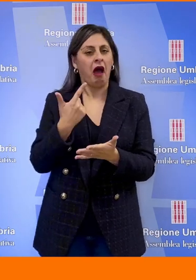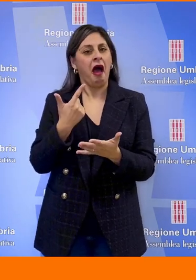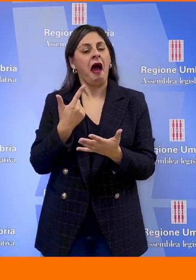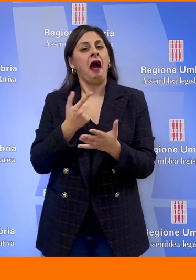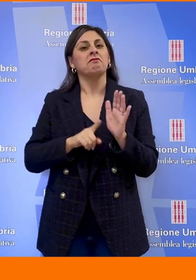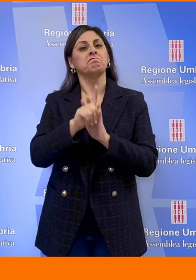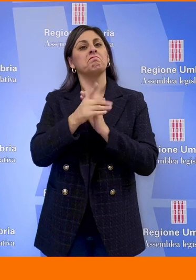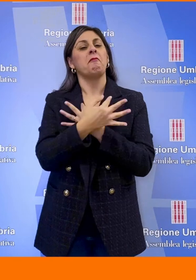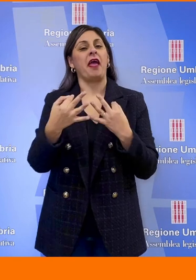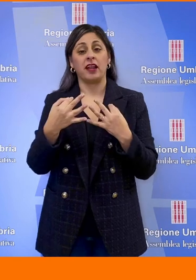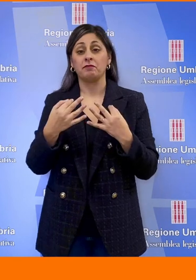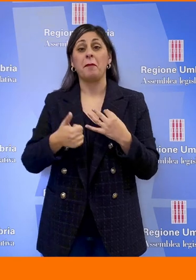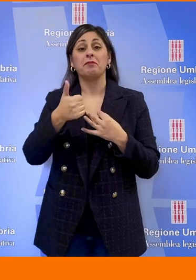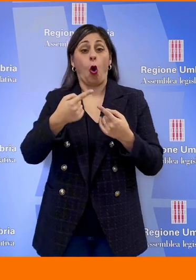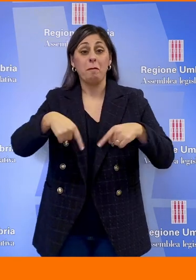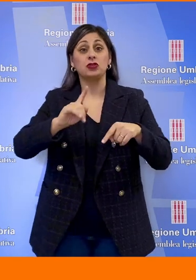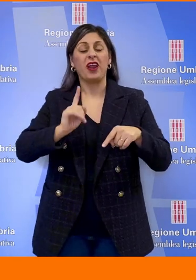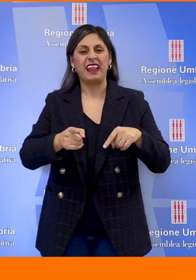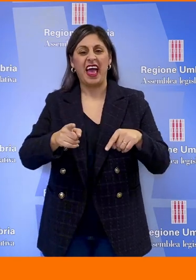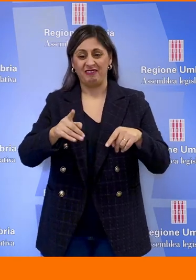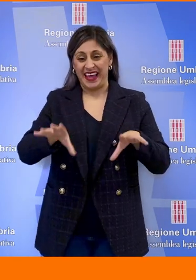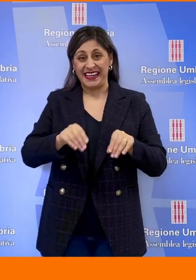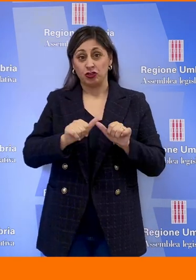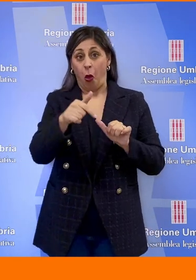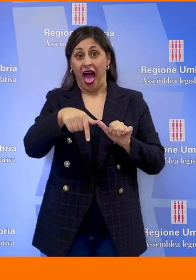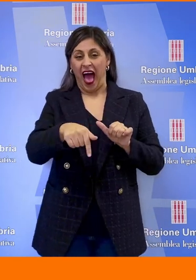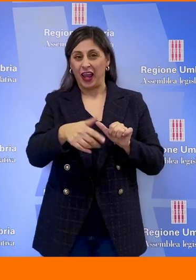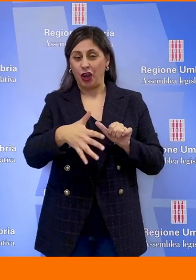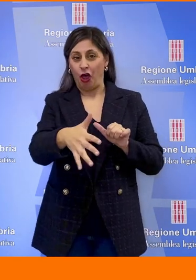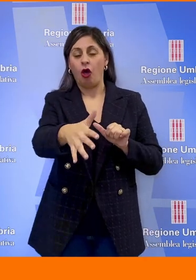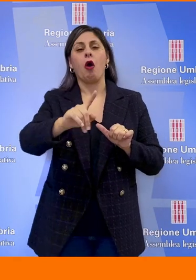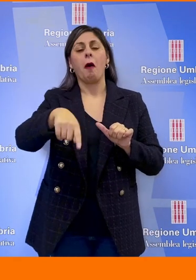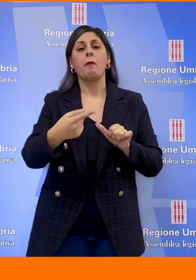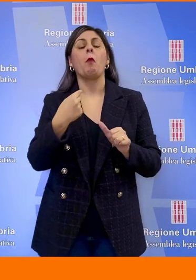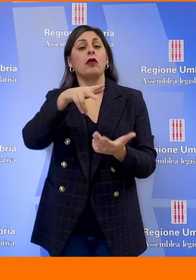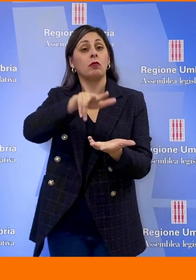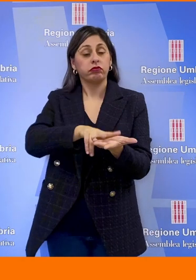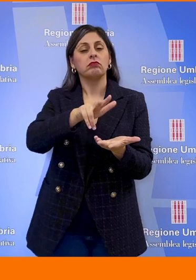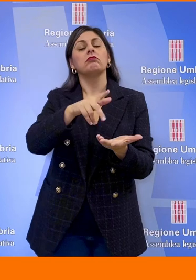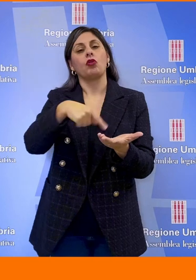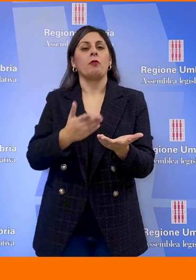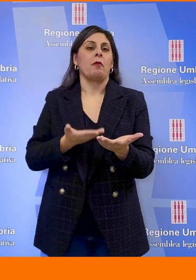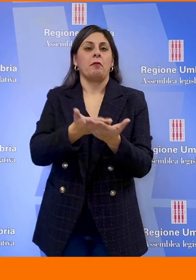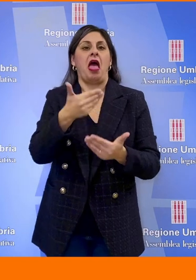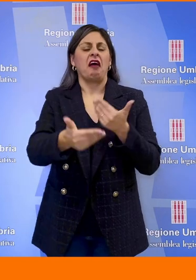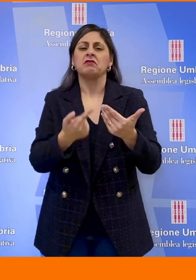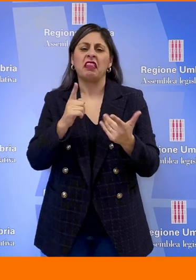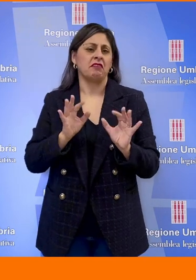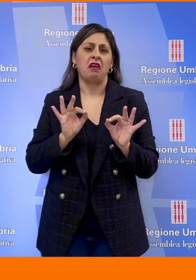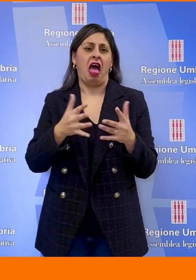dell'anno ovviamente dopo che sarà stata avviata l'intero del lavoro dalla commissione quindi siamo in dirittura d'arrivo e siamo tutti molto soddisfatti.